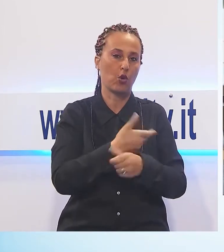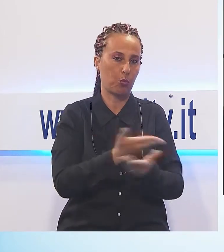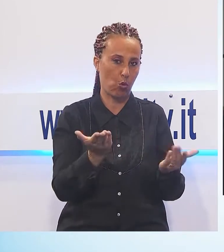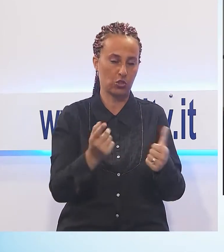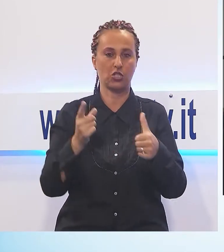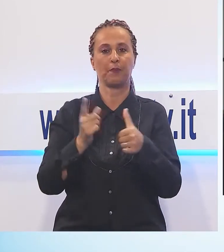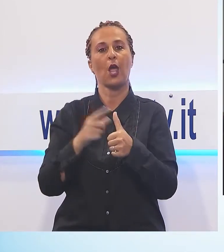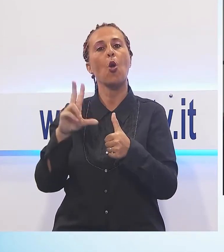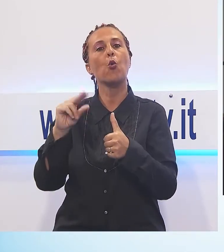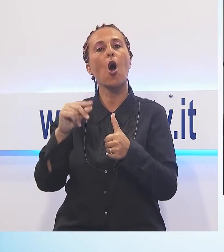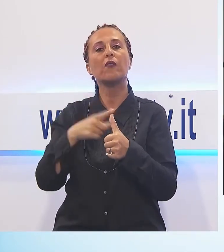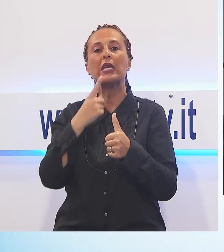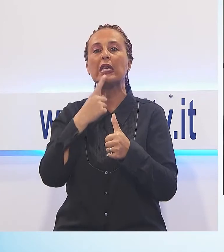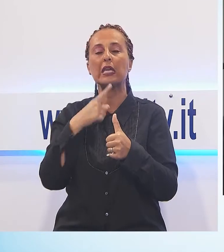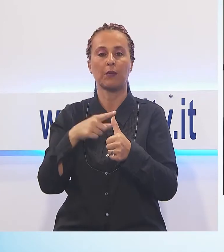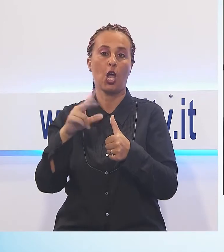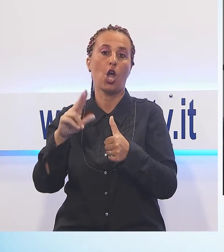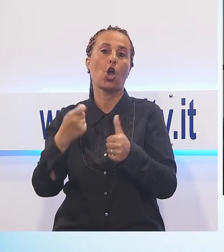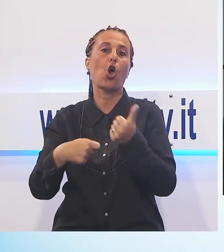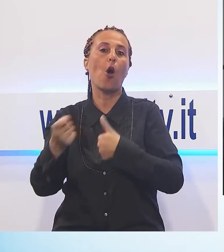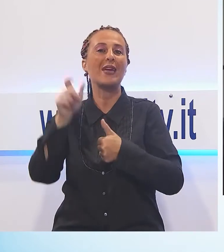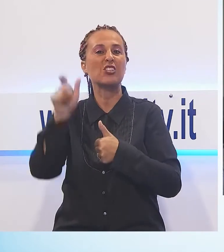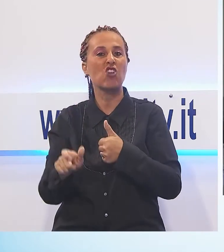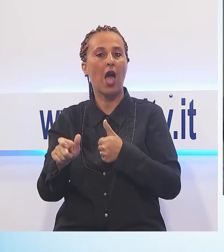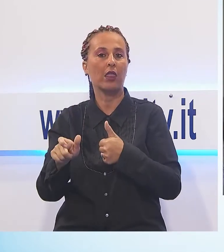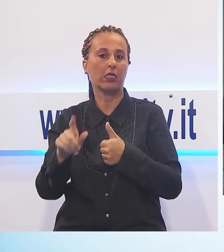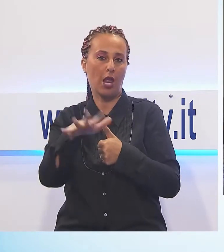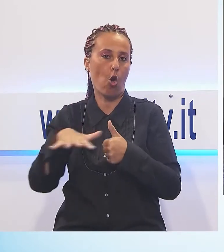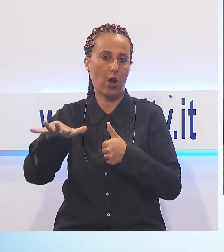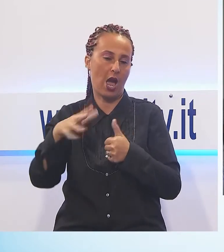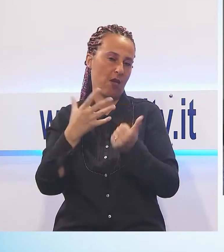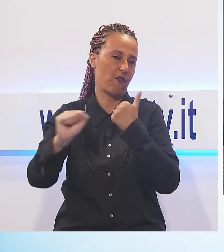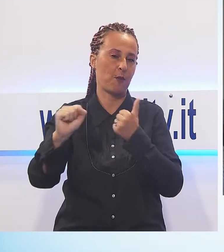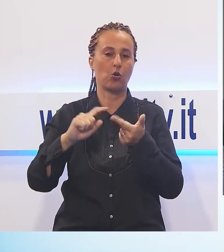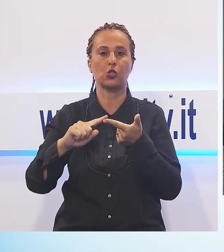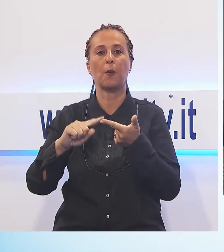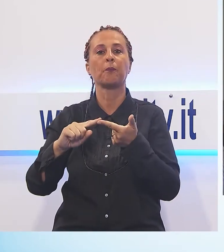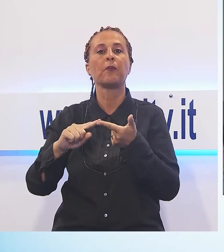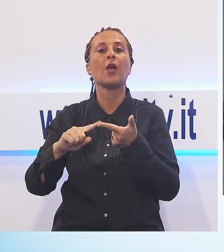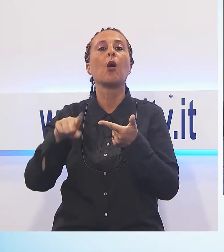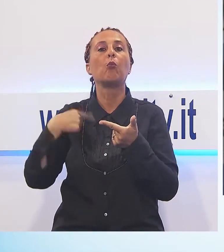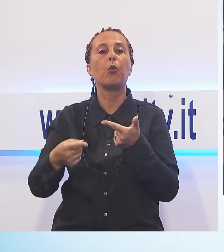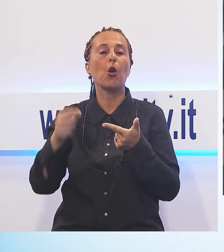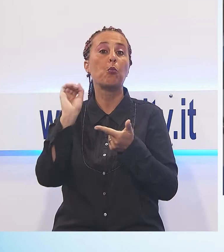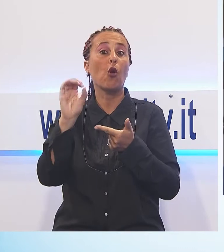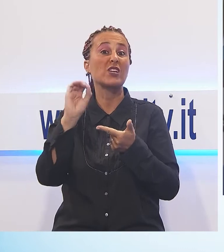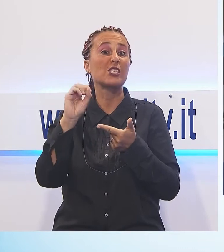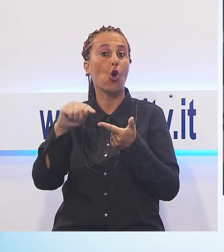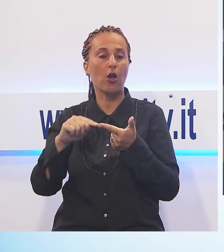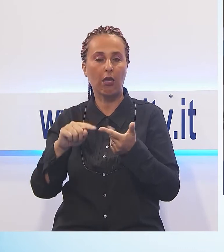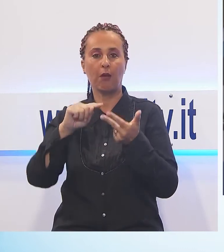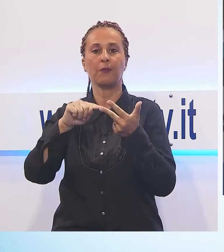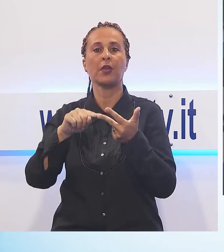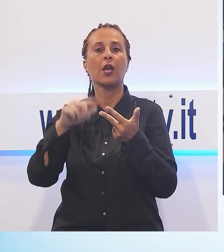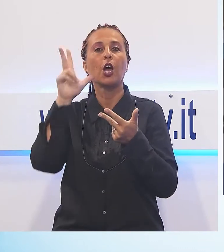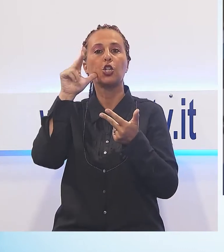Riccardo Porciani, notissimo commerciante locale, il professor Ubaldo Bonuccelli e Chiara Giannelli, imprenditrice turistica. Confermato